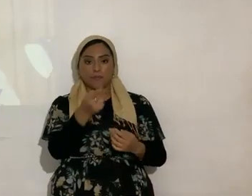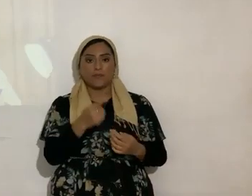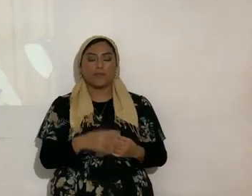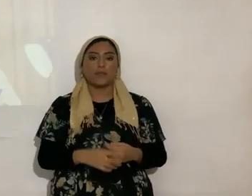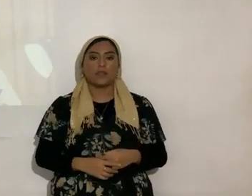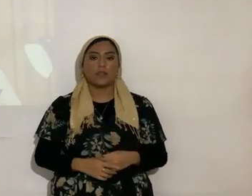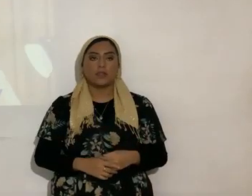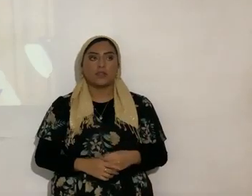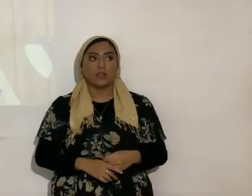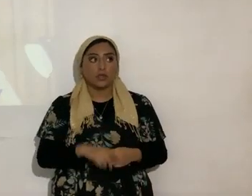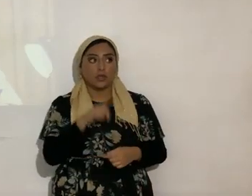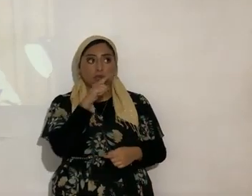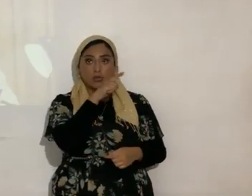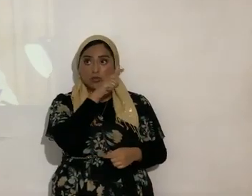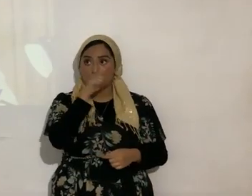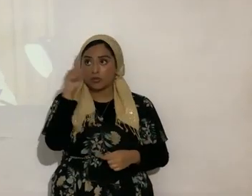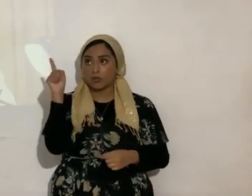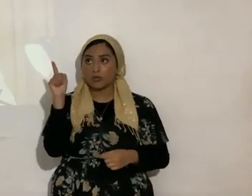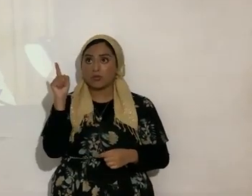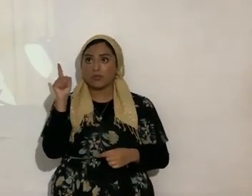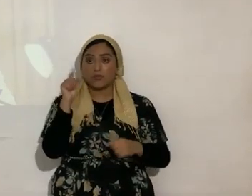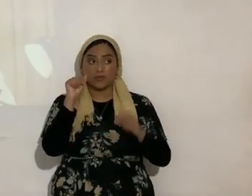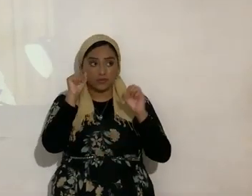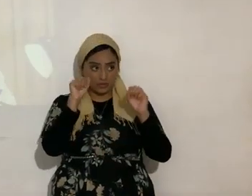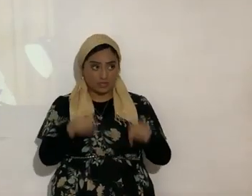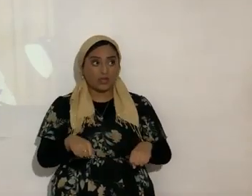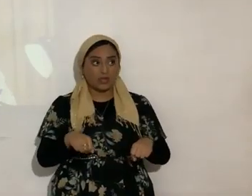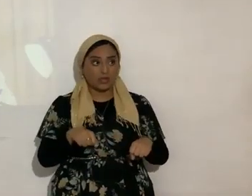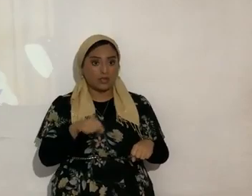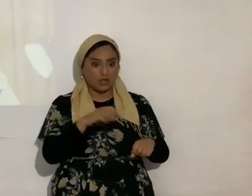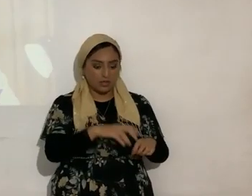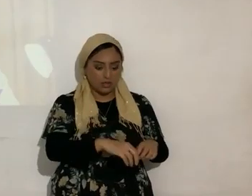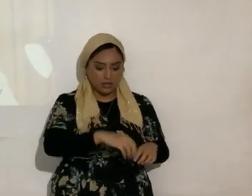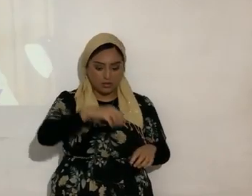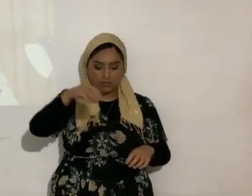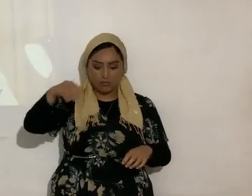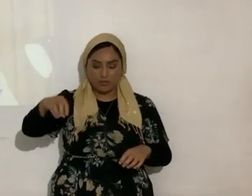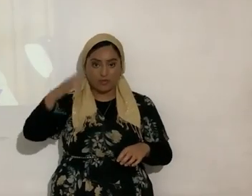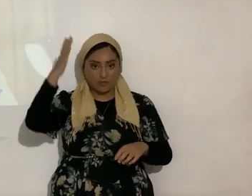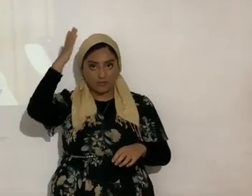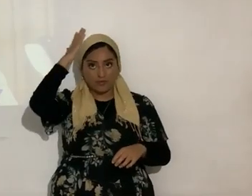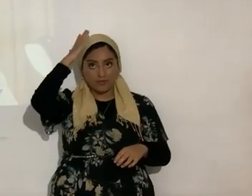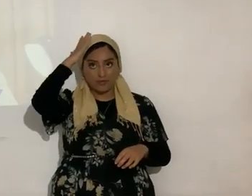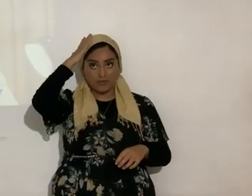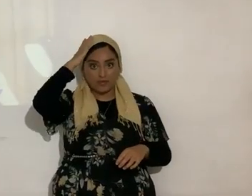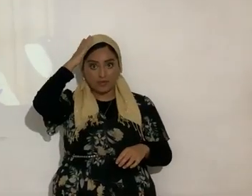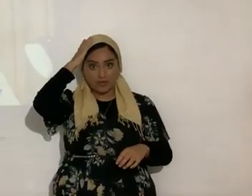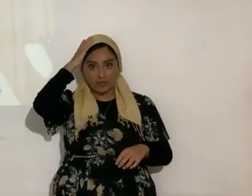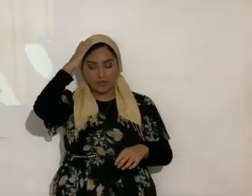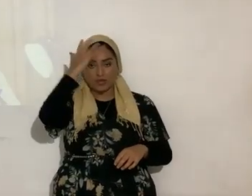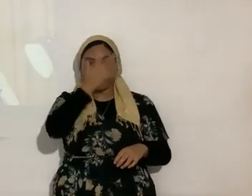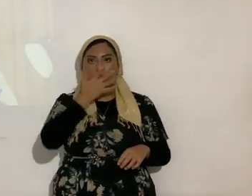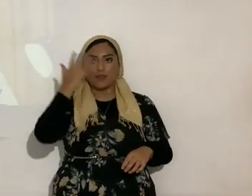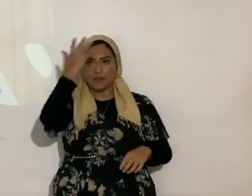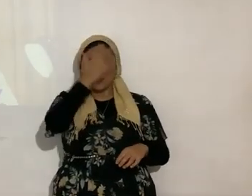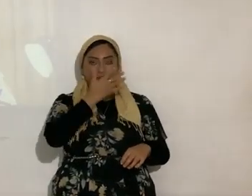ustedes pueden diseccionar el cráneo la carne de esta mujer pueden diseccionar